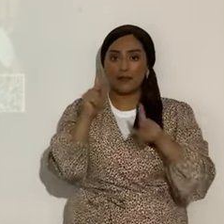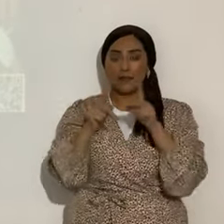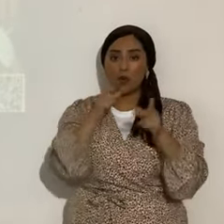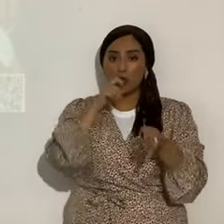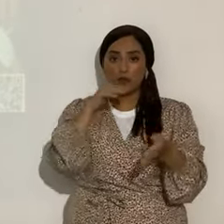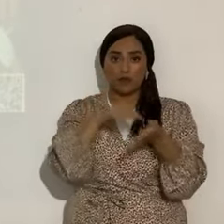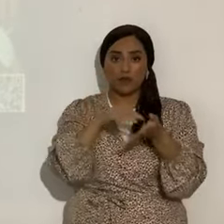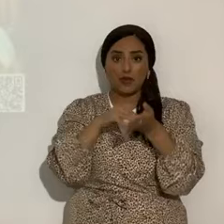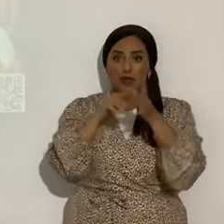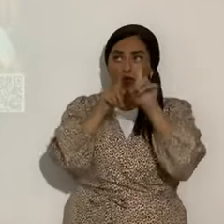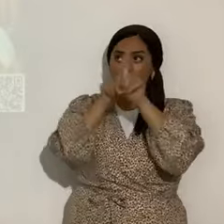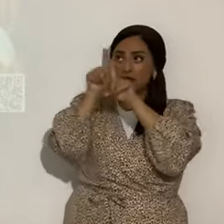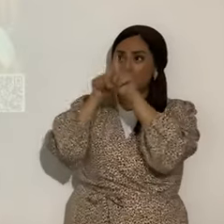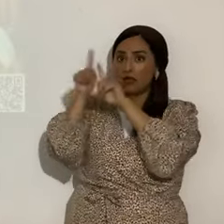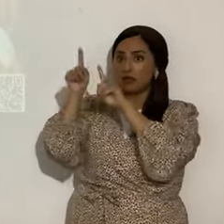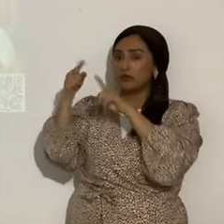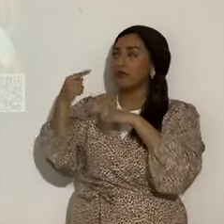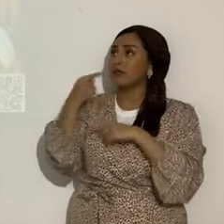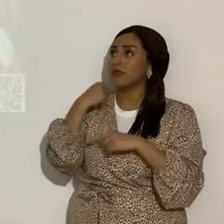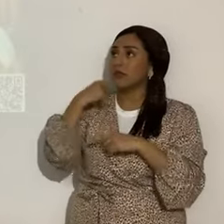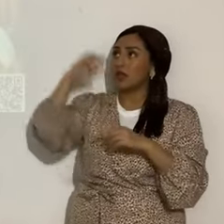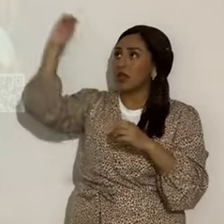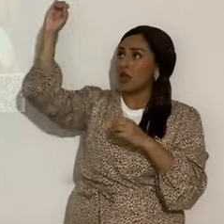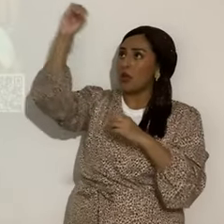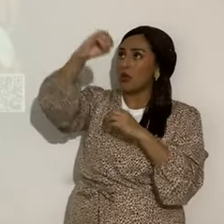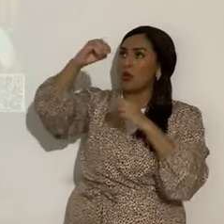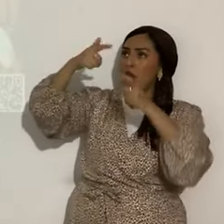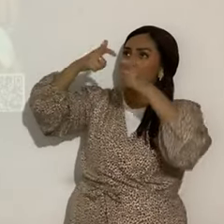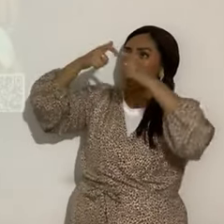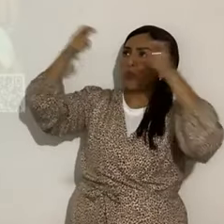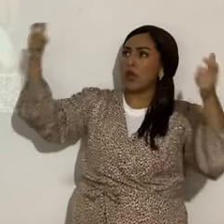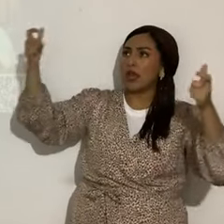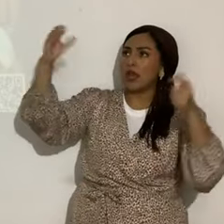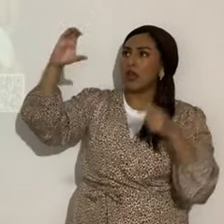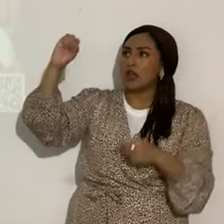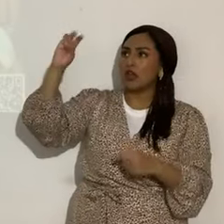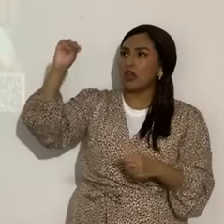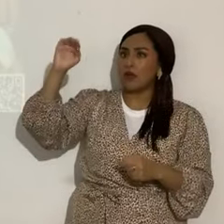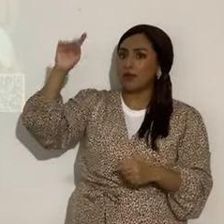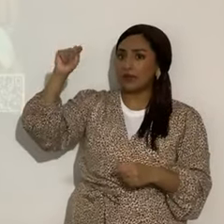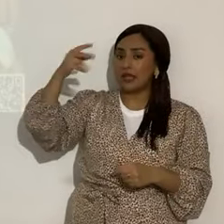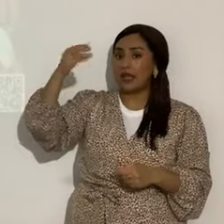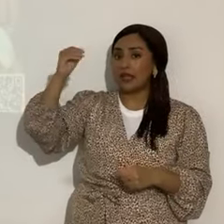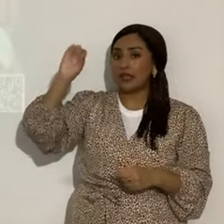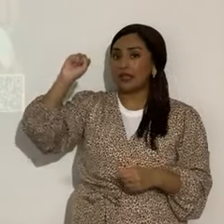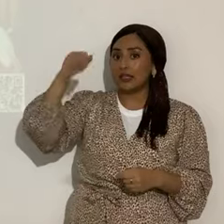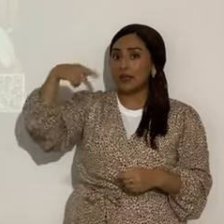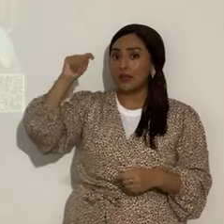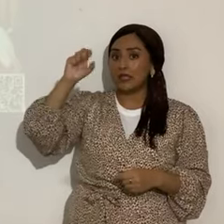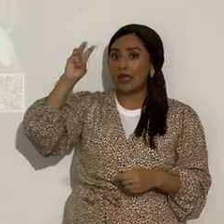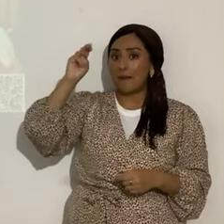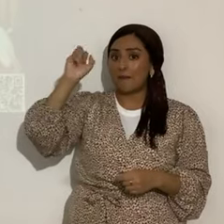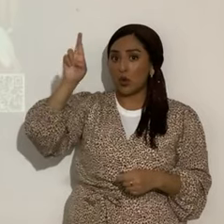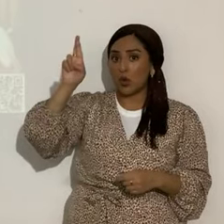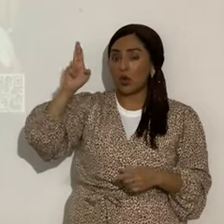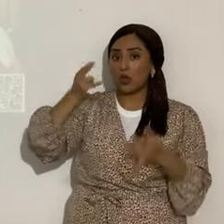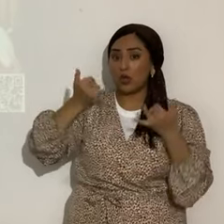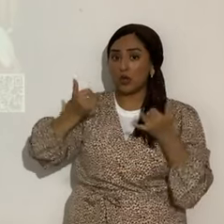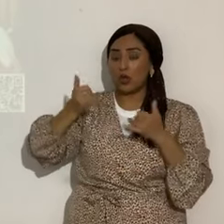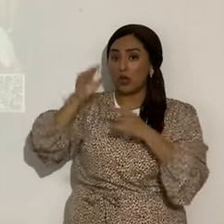ya le llaman el gran cometa. Y en septiembre, atención, estamos transmitiendo en vivo.